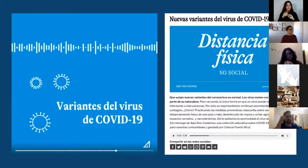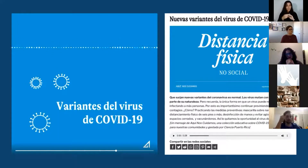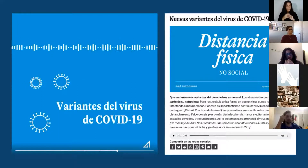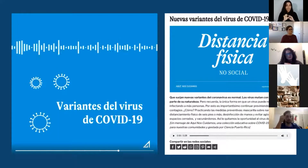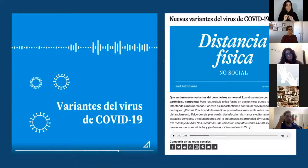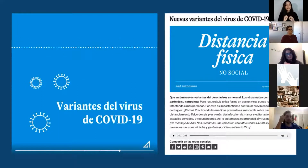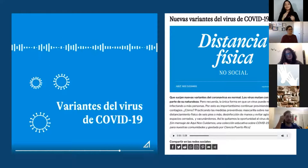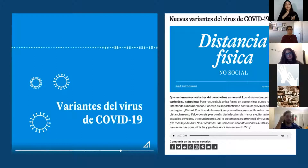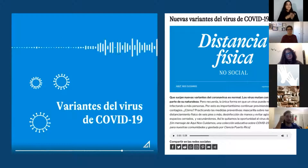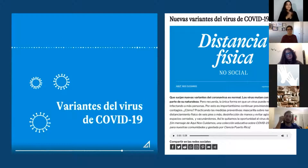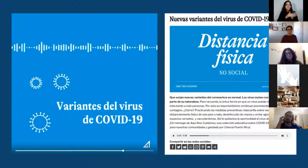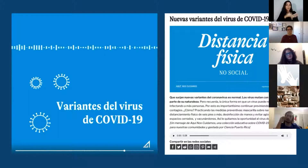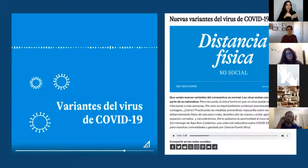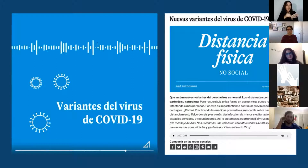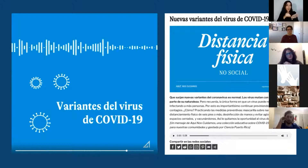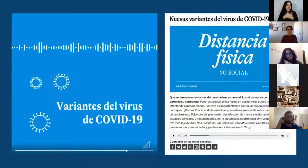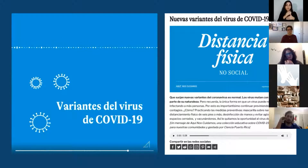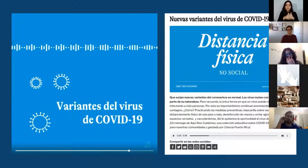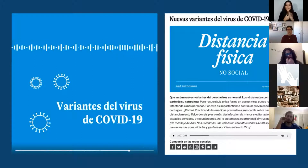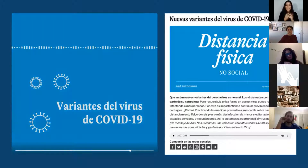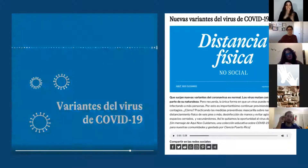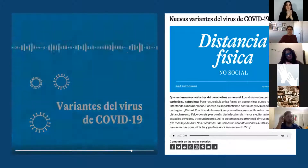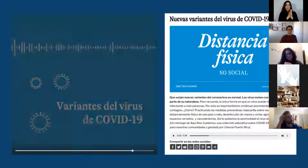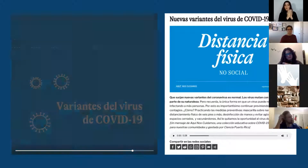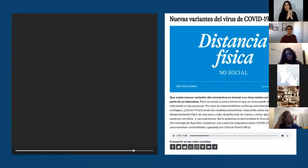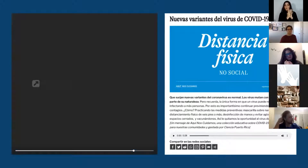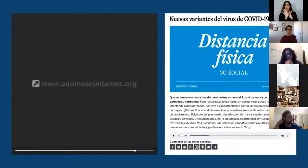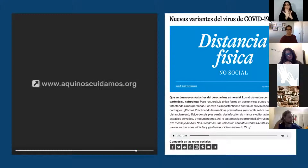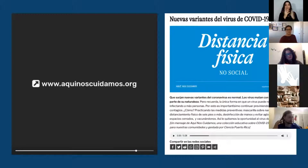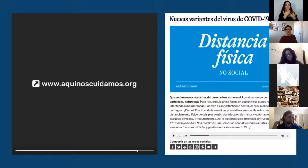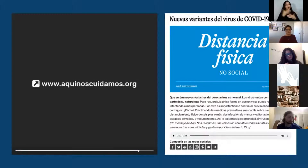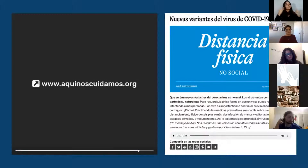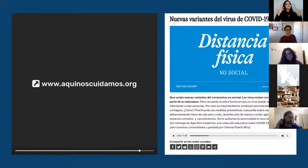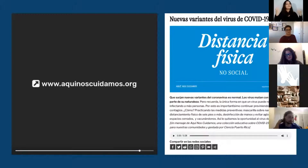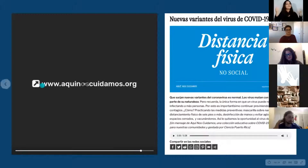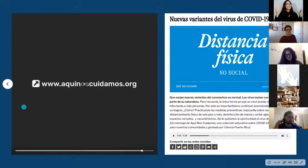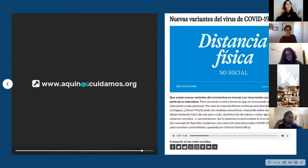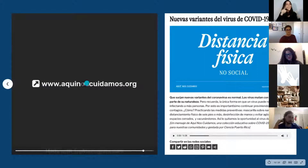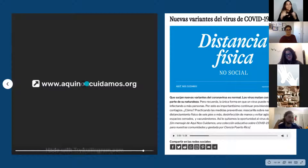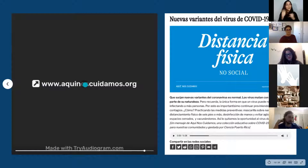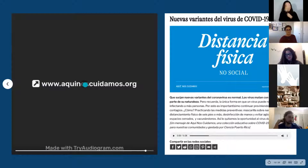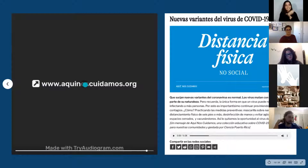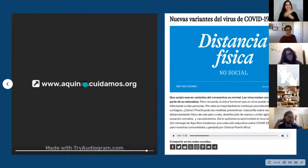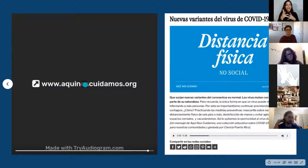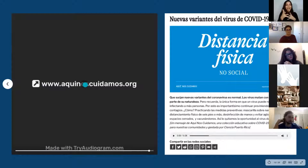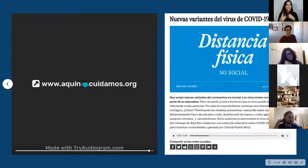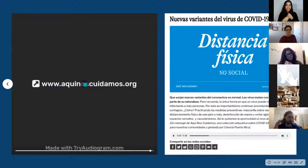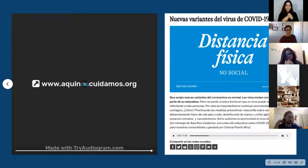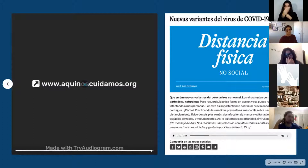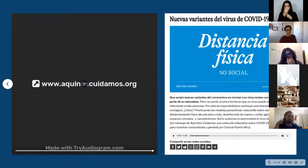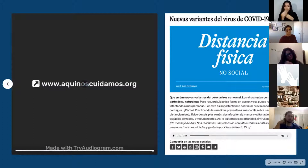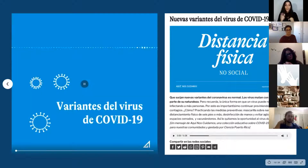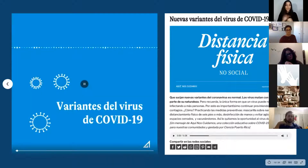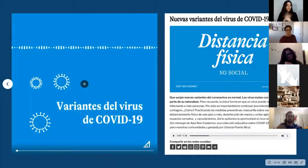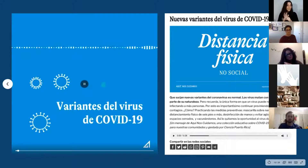evitando aglomeraciones y espacios cerrados y vacunándote. Un mensaje de Aquí nos cuidamos, una colección educativa sobre COVID-19 de Ciencia Puerto Rico.